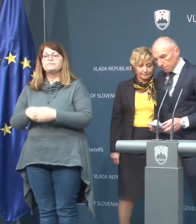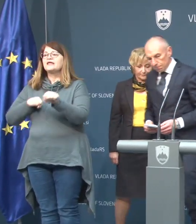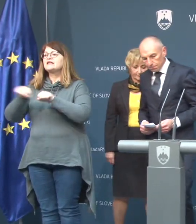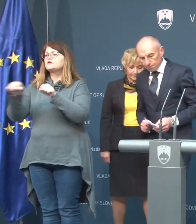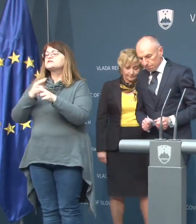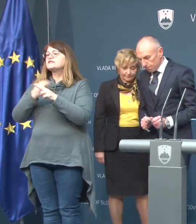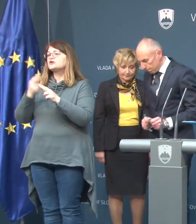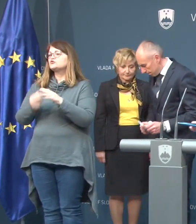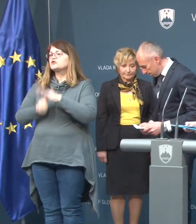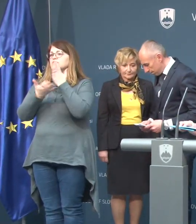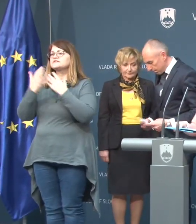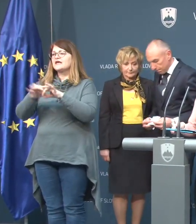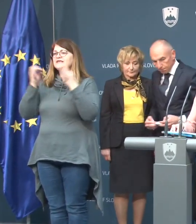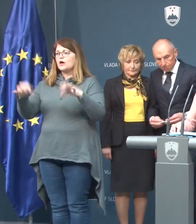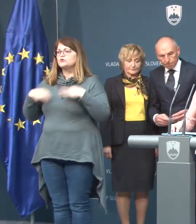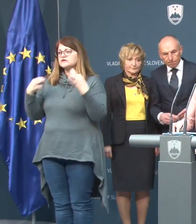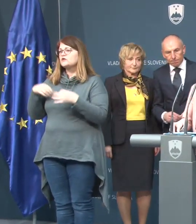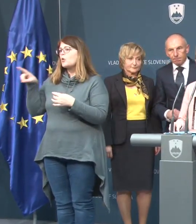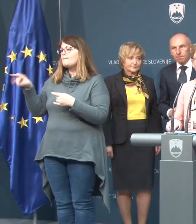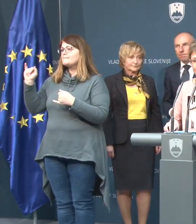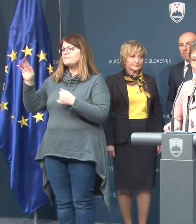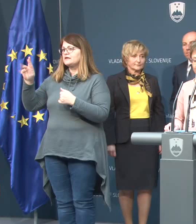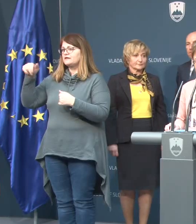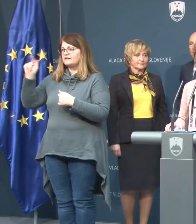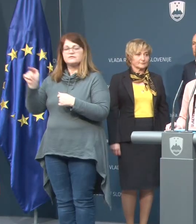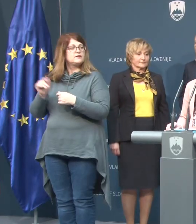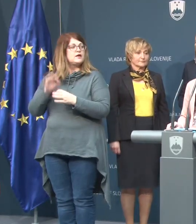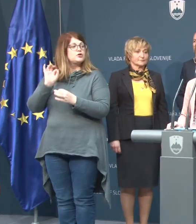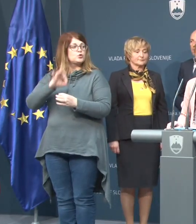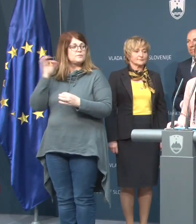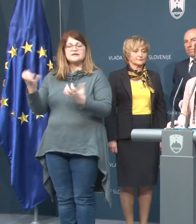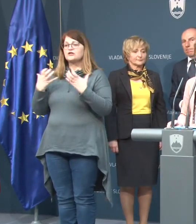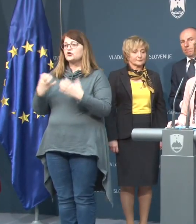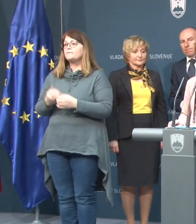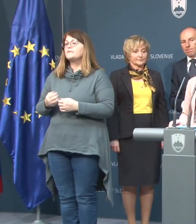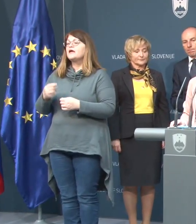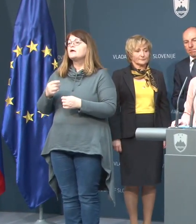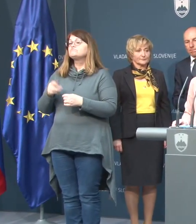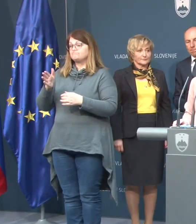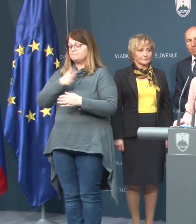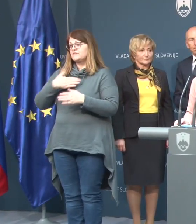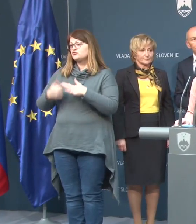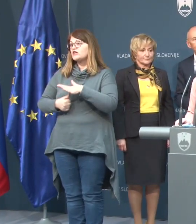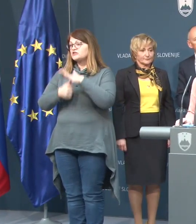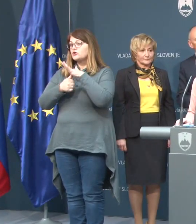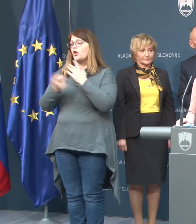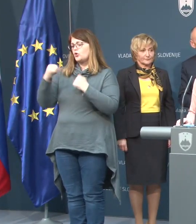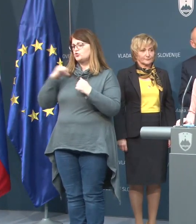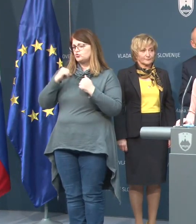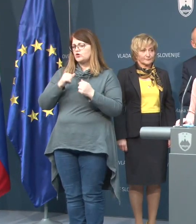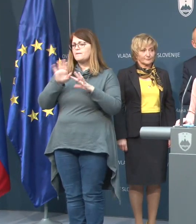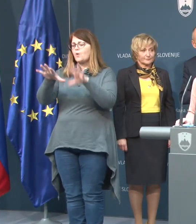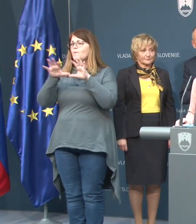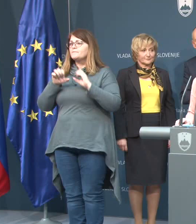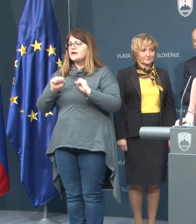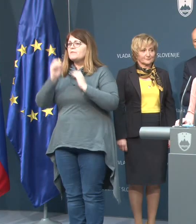nacionalnega inštituta dojavno zrave, gospodina Pirna. Dobar dan, želim. Torej, nacionalni inštitut od včeraj po